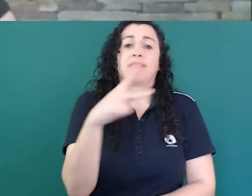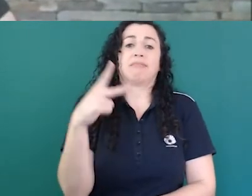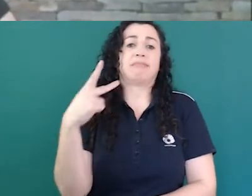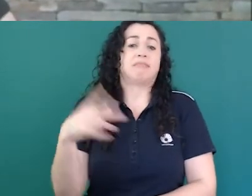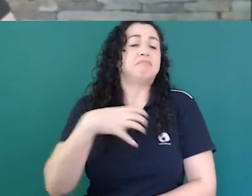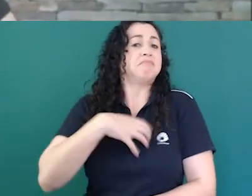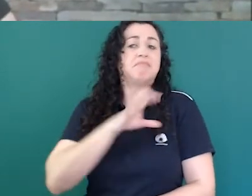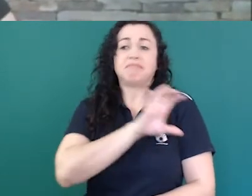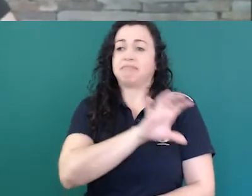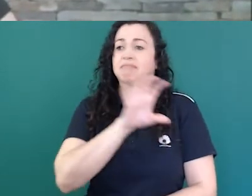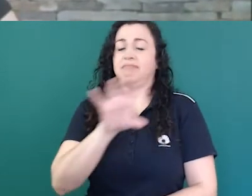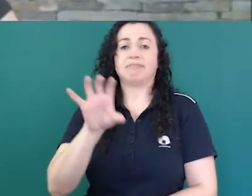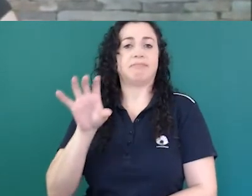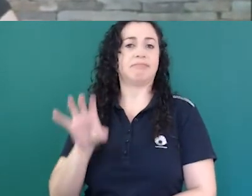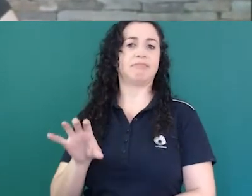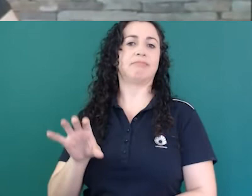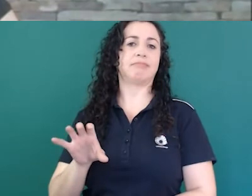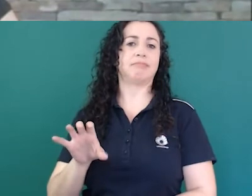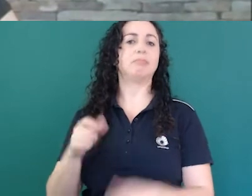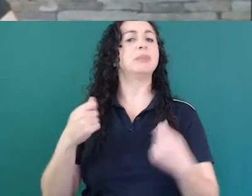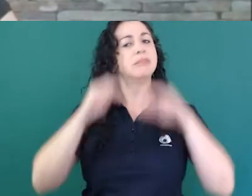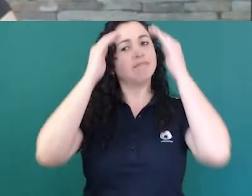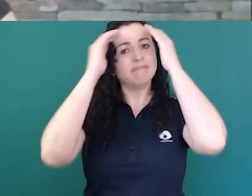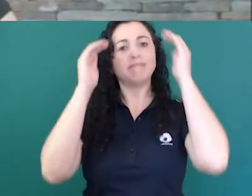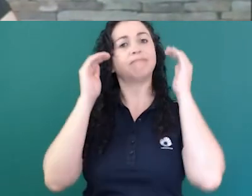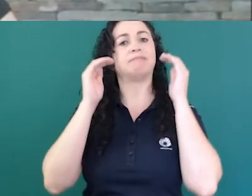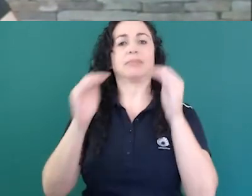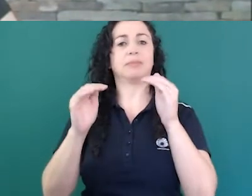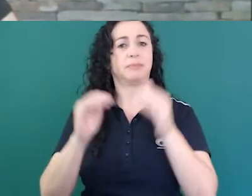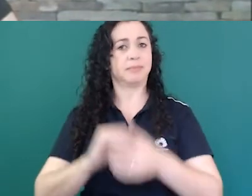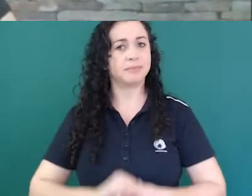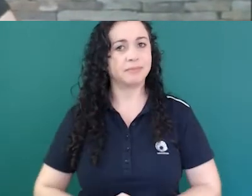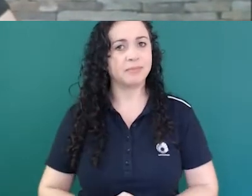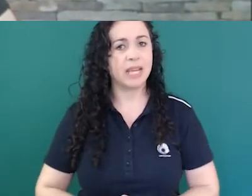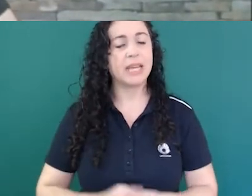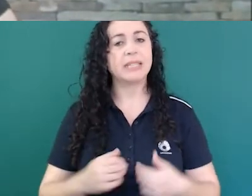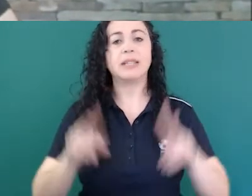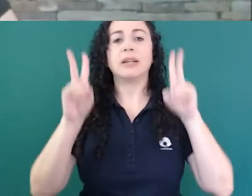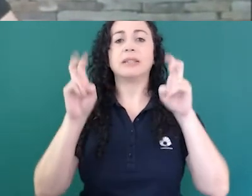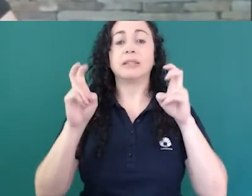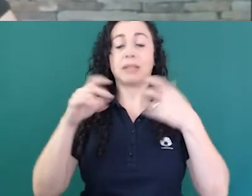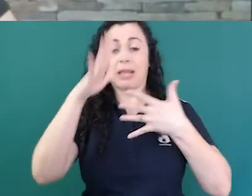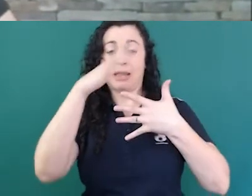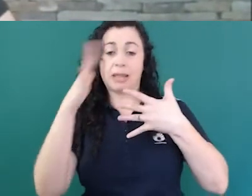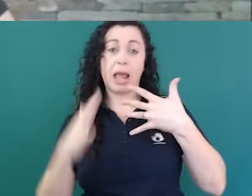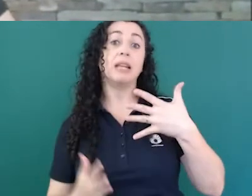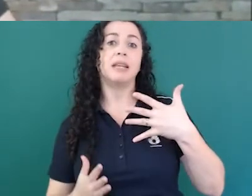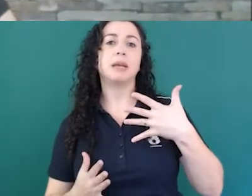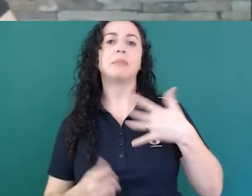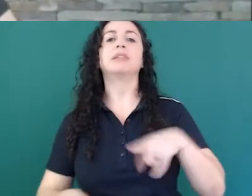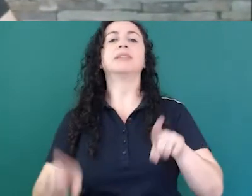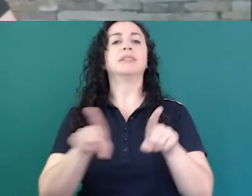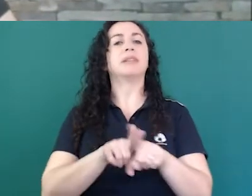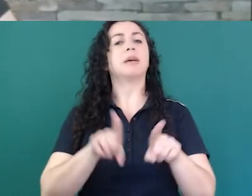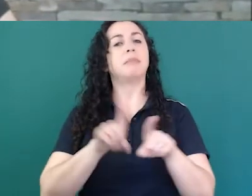eu acho que essa questão da Libras vem também nesse aspecto de cidadania